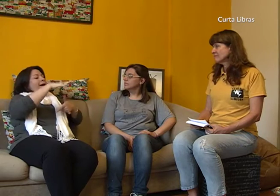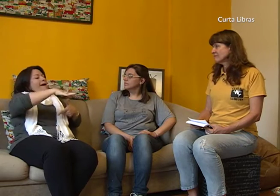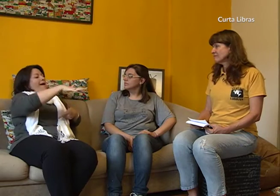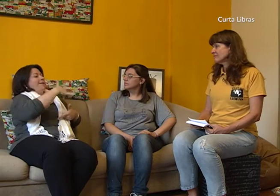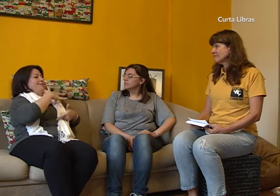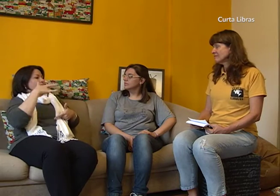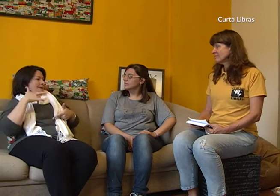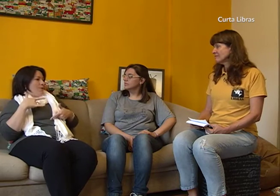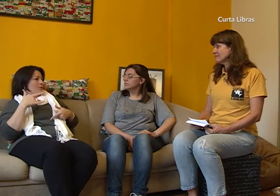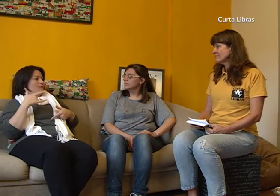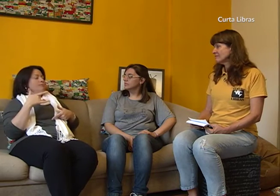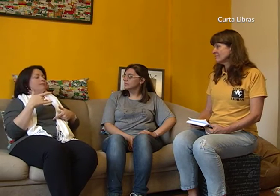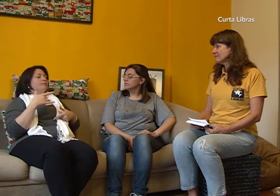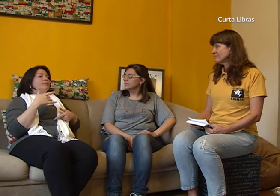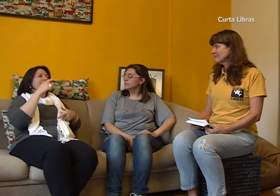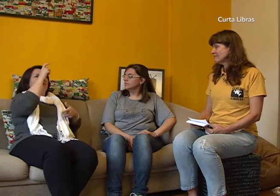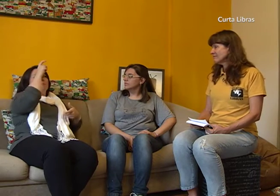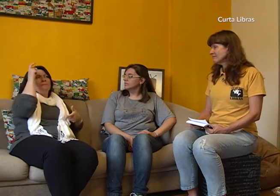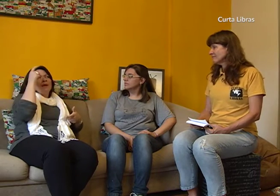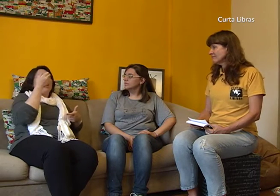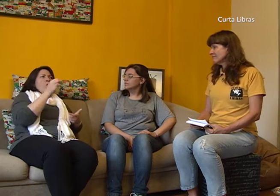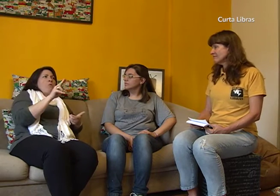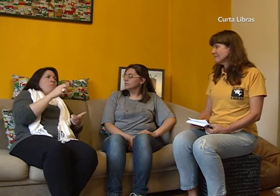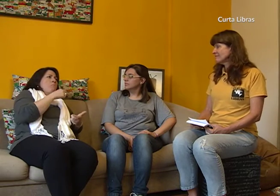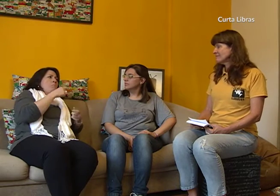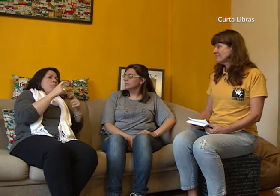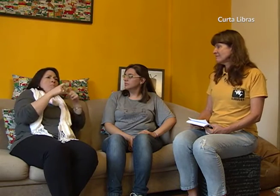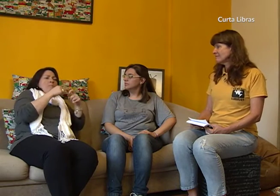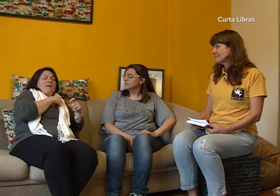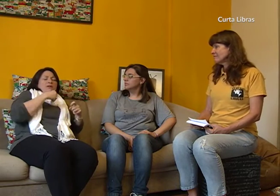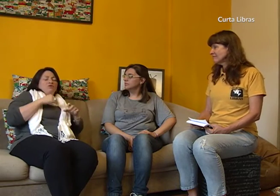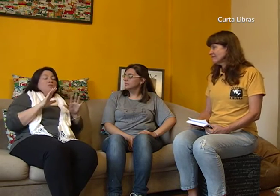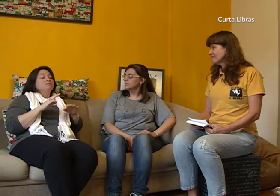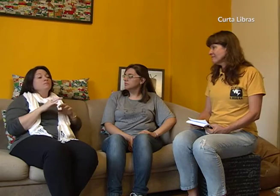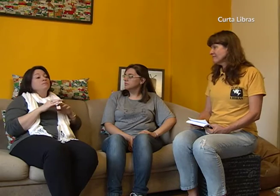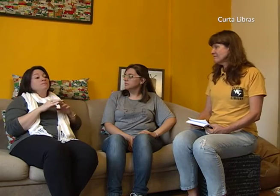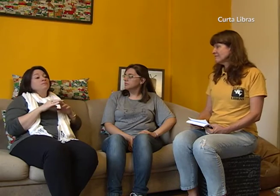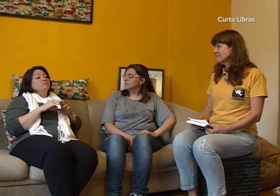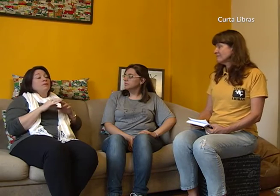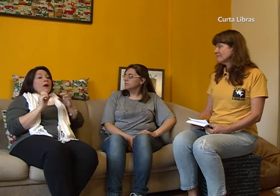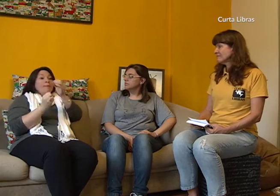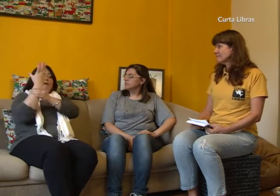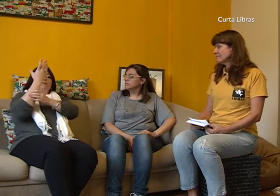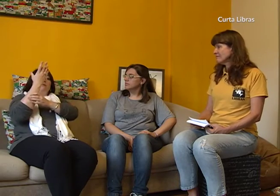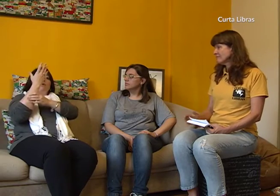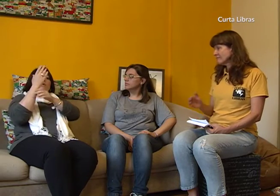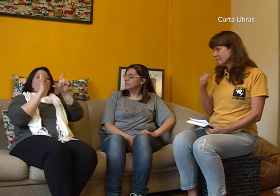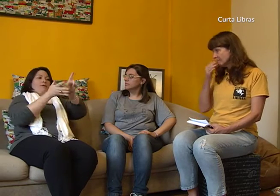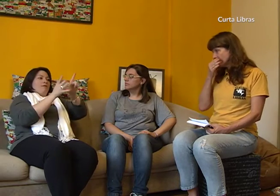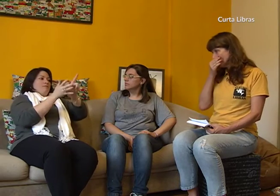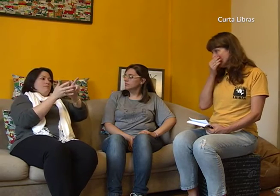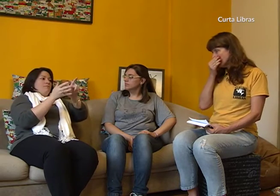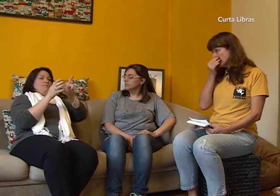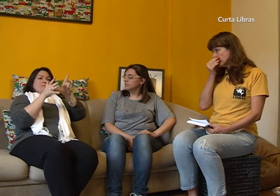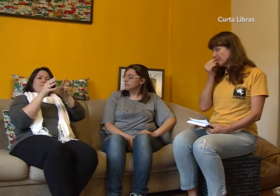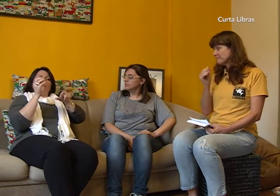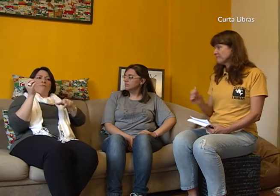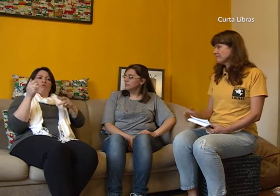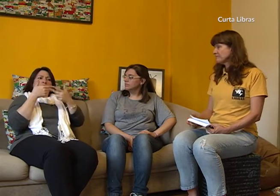trabalhando na área de saúde, como enfermeira, médica. Mas daí surgiu Letras Libras, que era uma novidade. Estavam